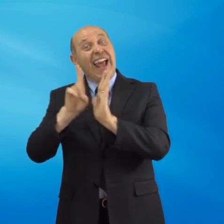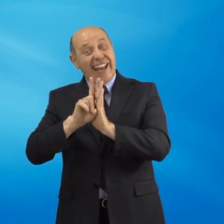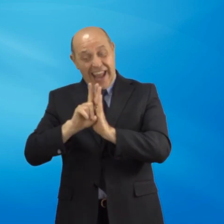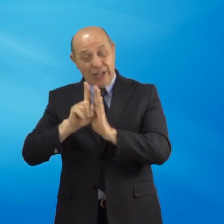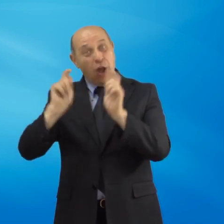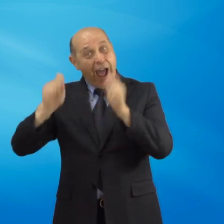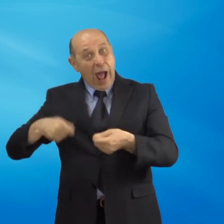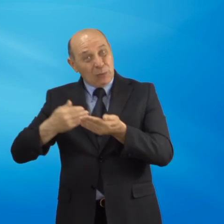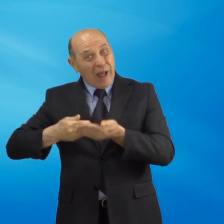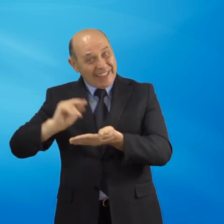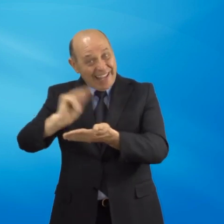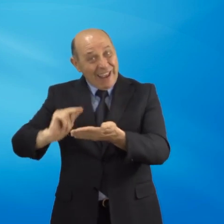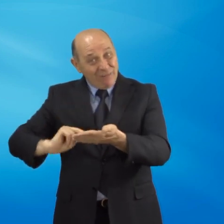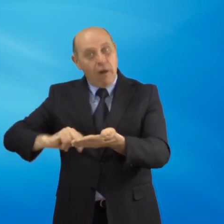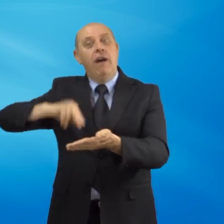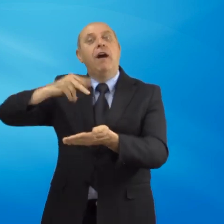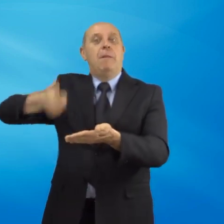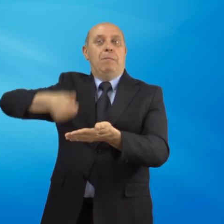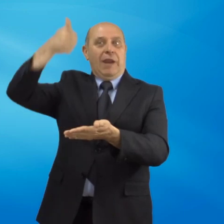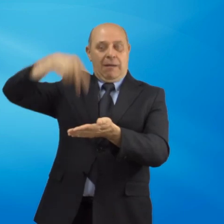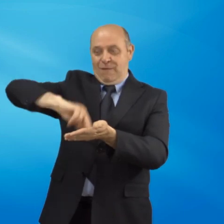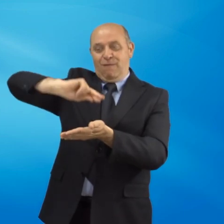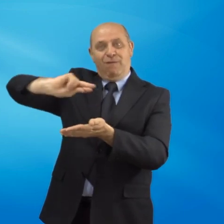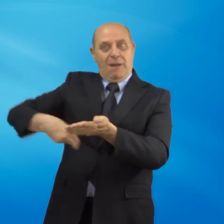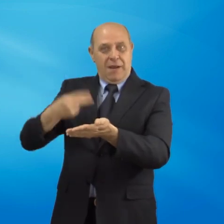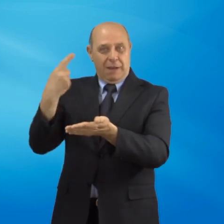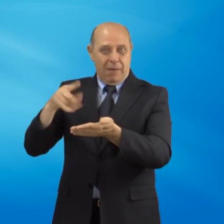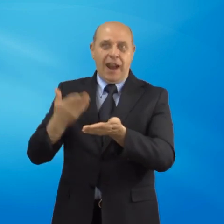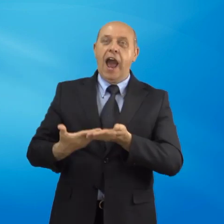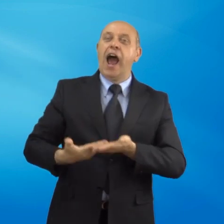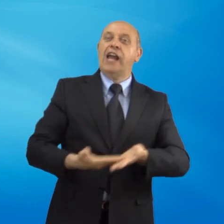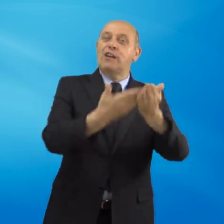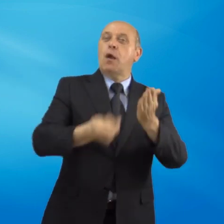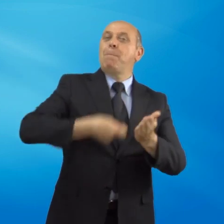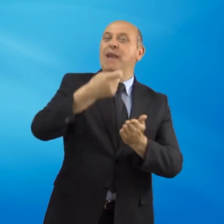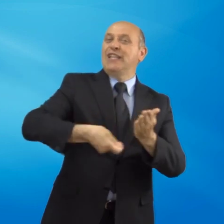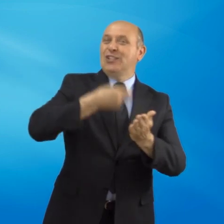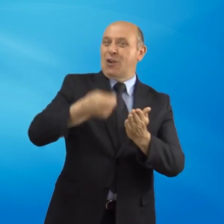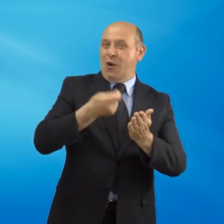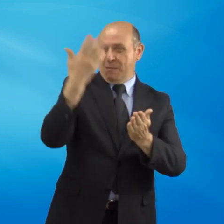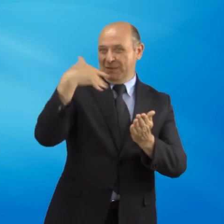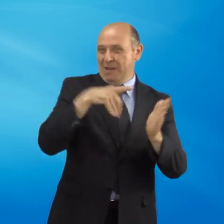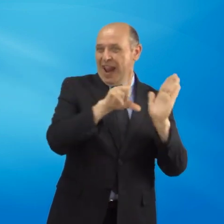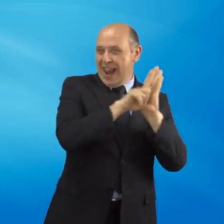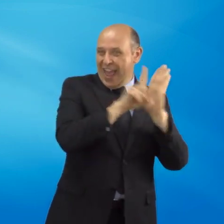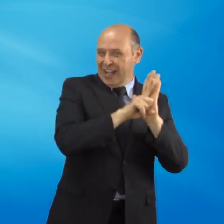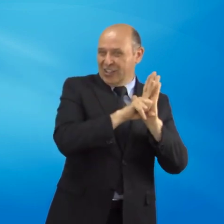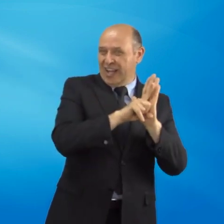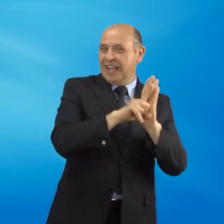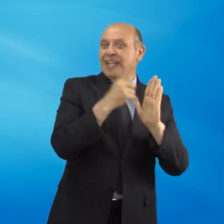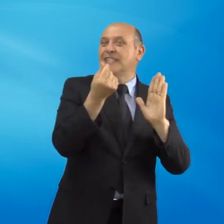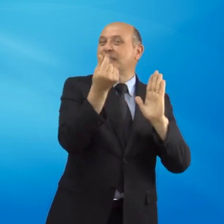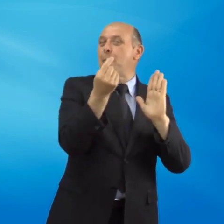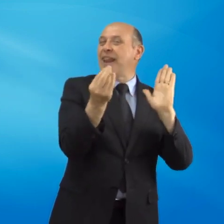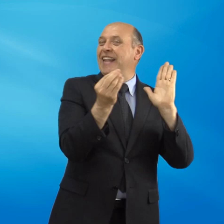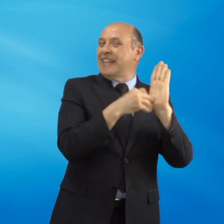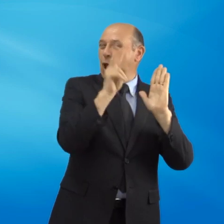agevolazioni pensionistiche previste dalla legge di stabilità 2017 ed è quello che